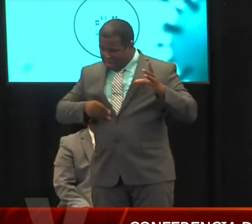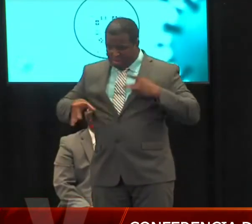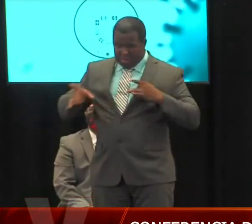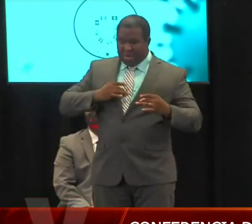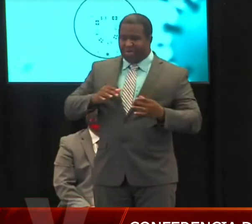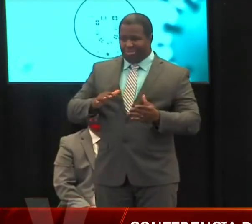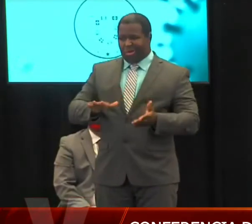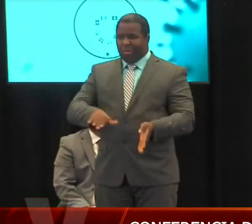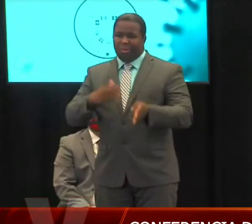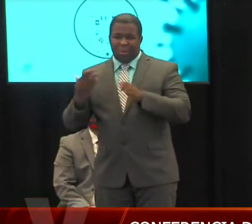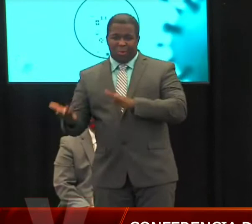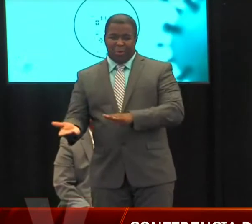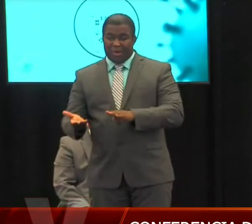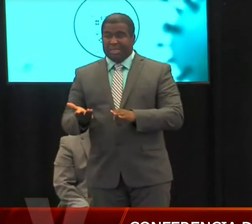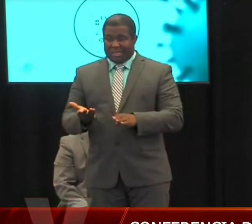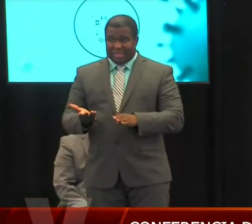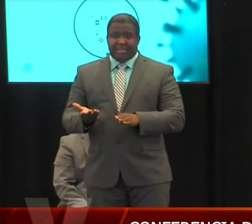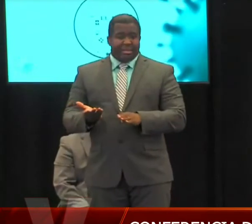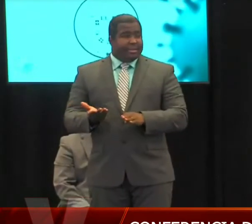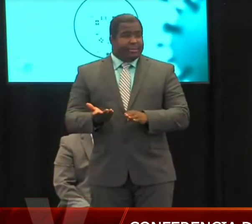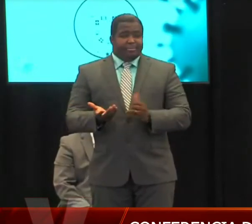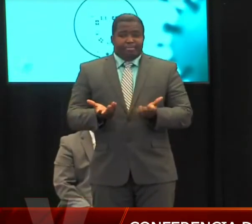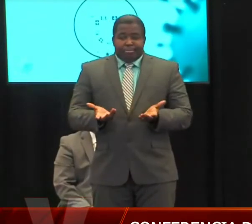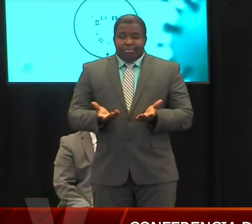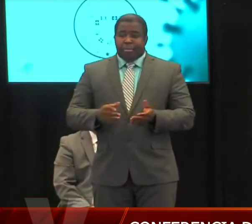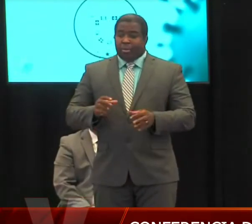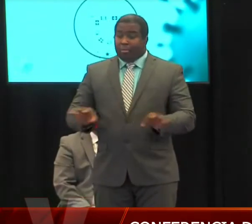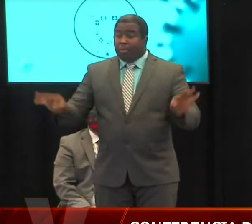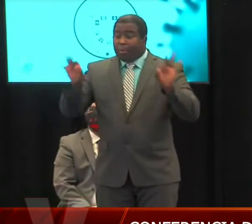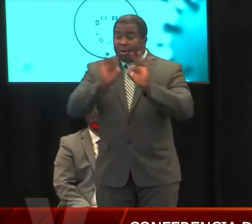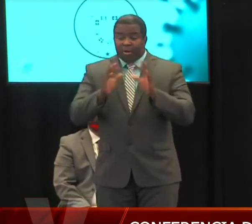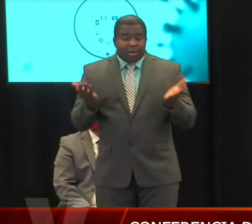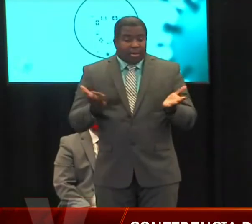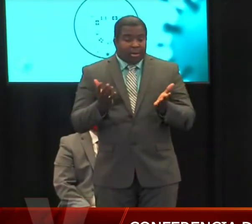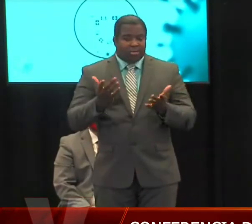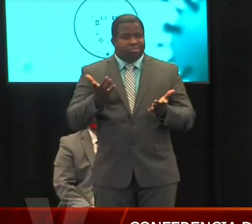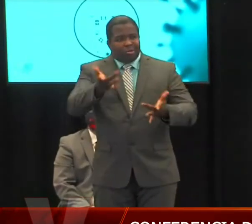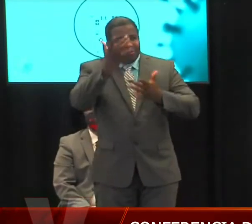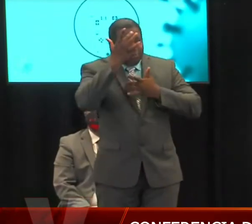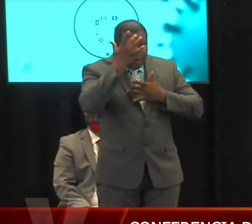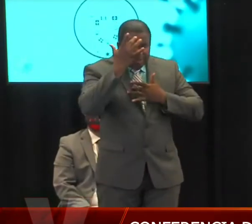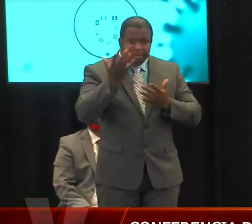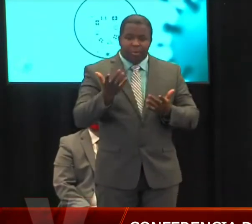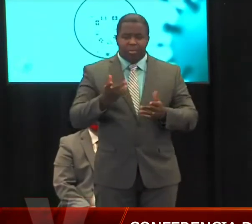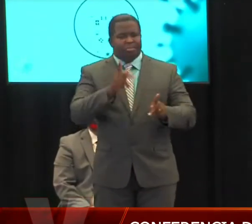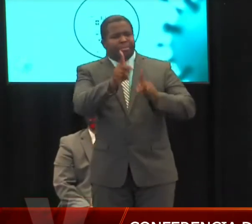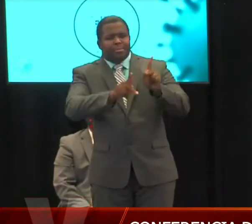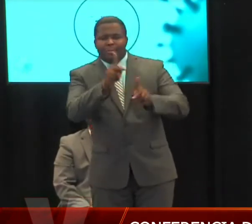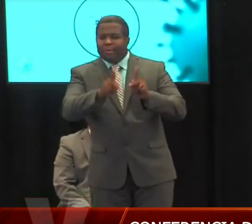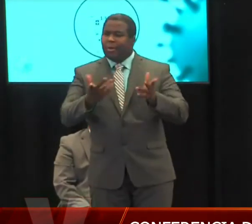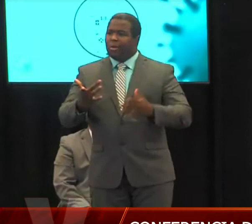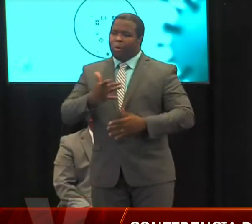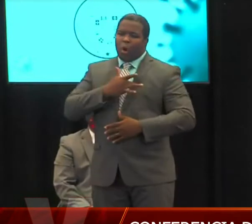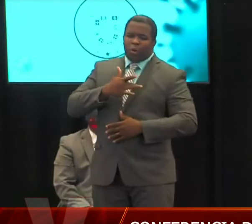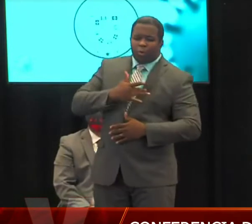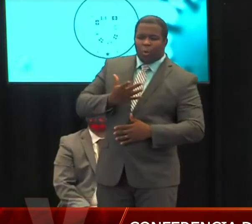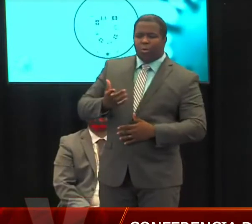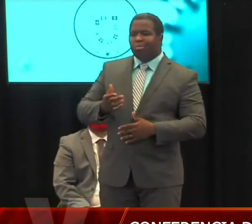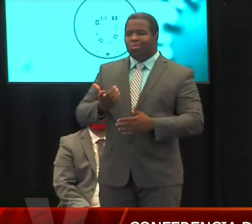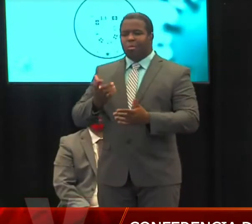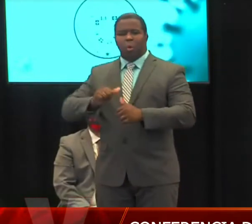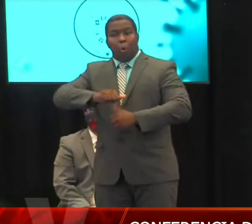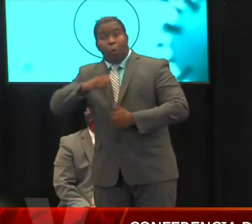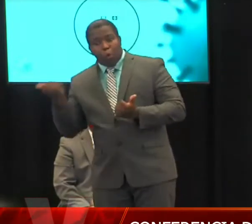inmediatamente, son las primeras respuestas, incluyendo la prensa, y también los envejecientes o las personas de mi edad, sobre,